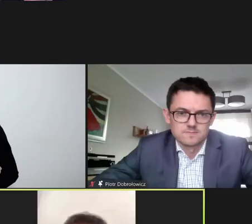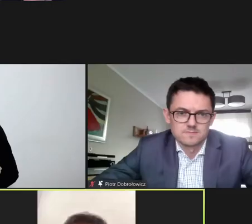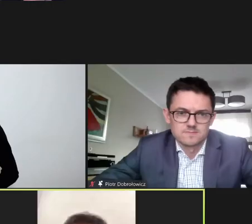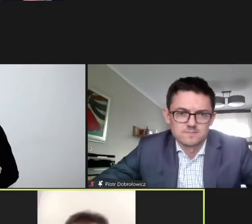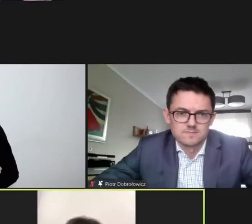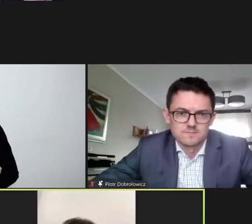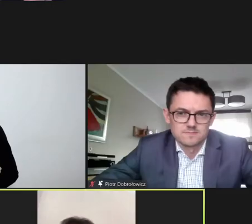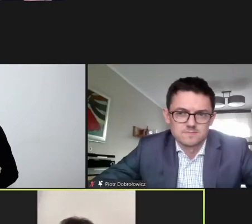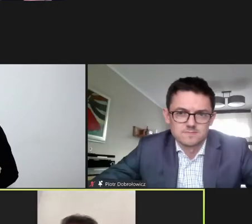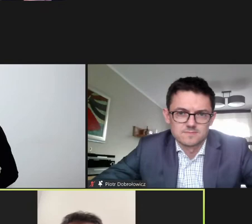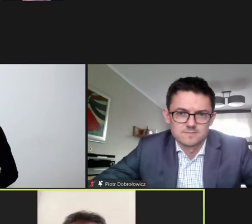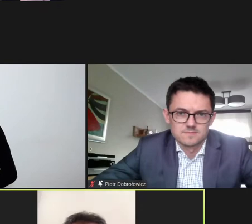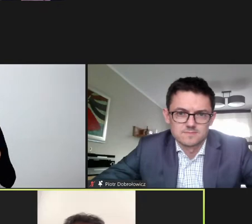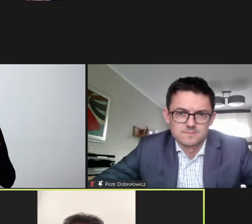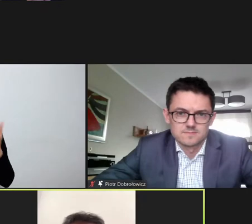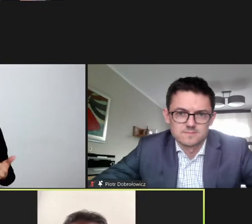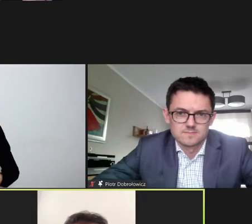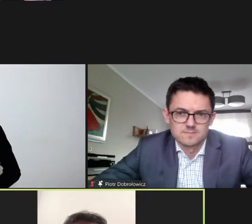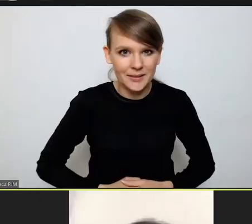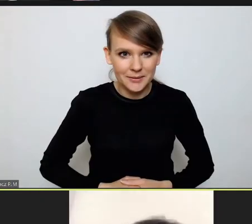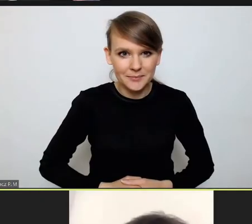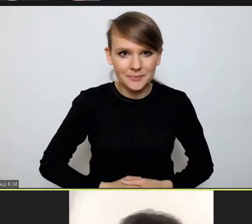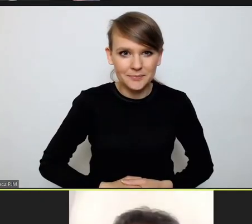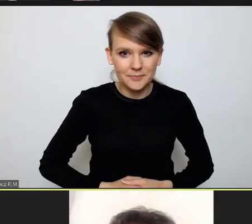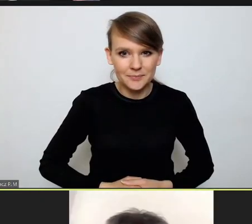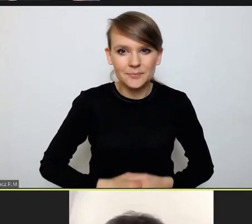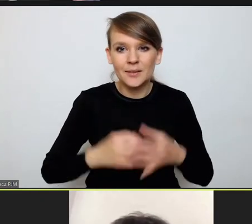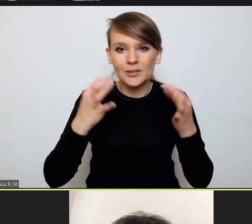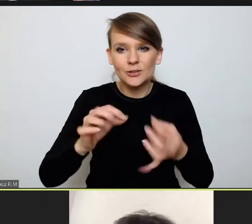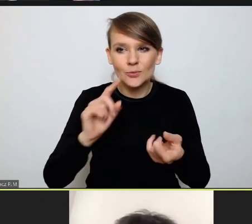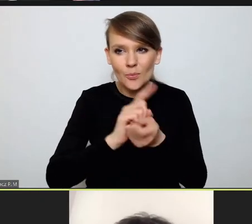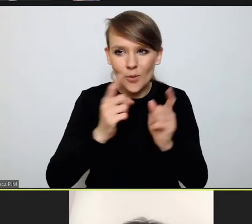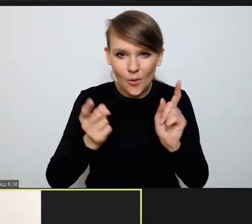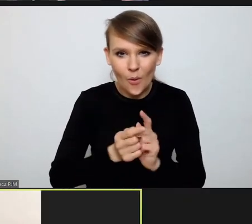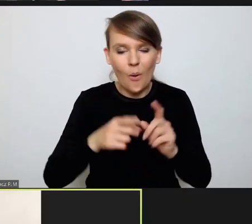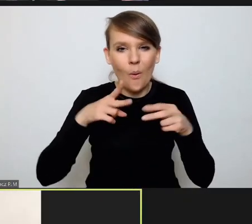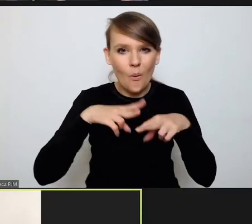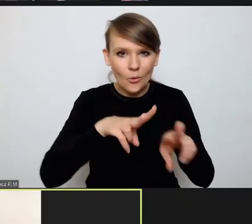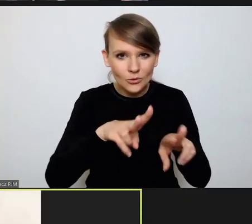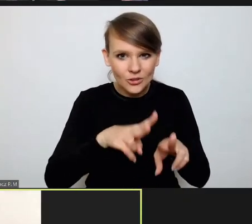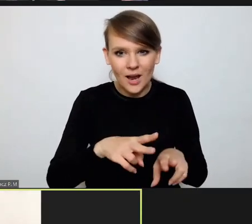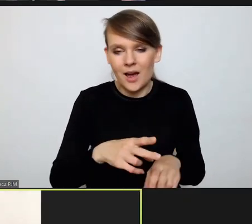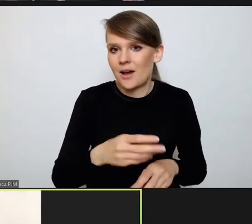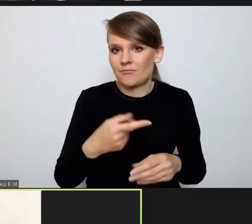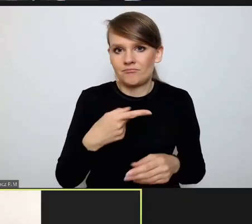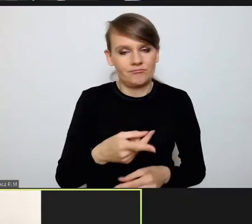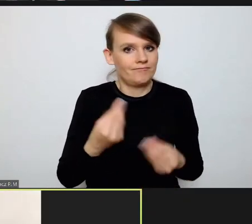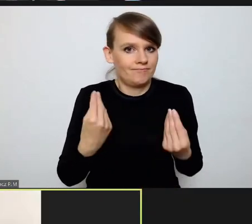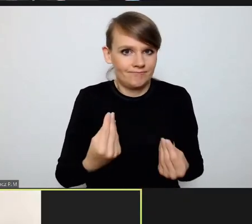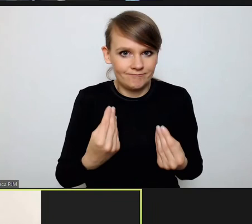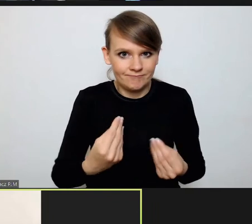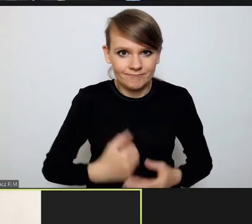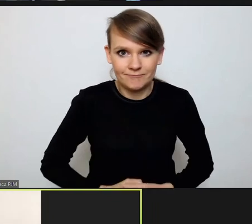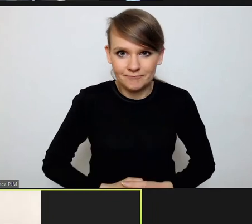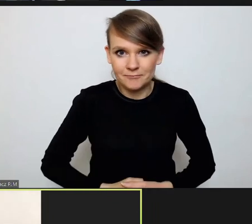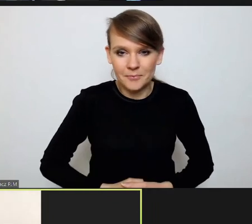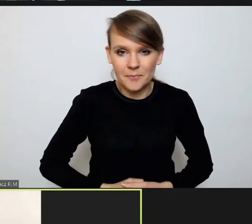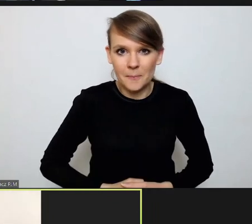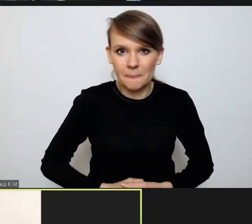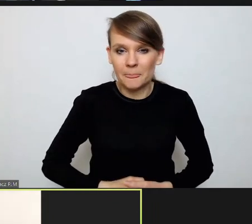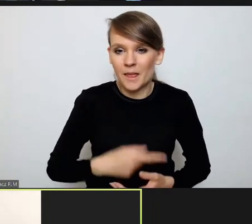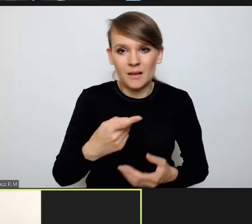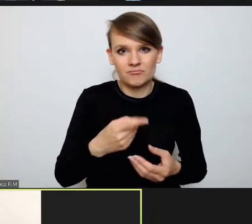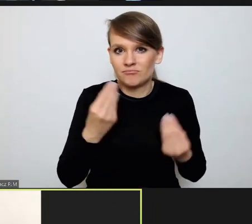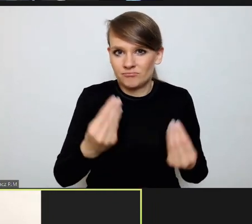Dziękuję. Udział w dzisiejszym spotkaniu jest dla mnie olbrzymim wyróżnieniem. Nie zawaham się użyć nawet słowa za